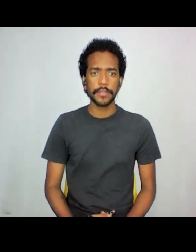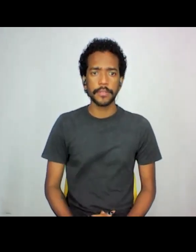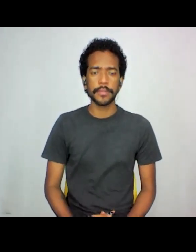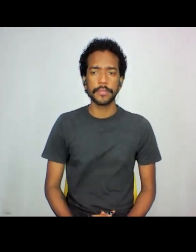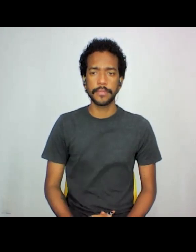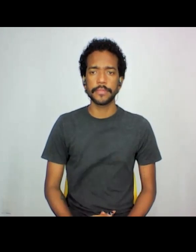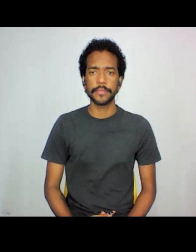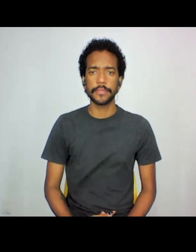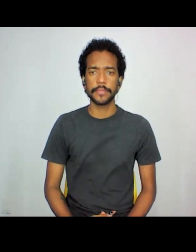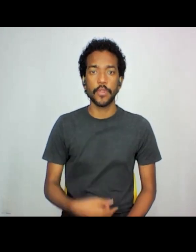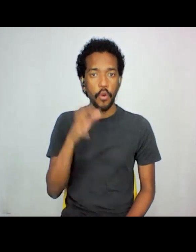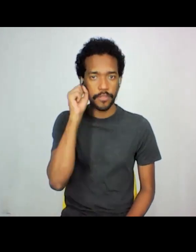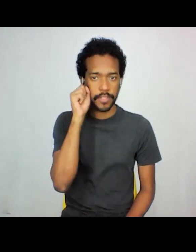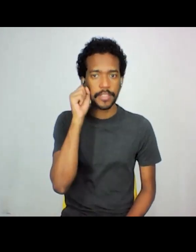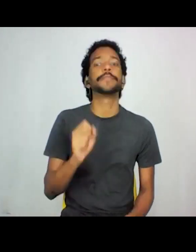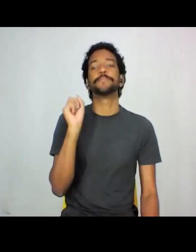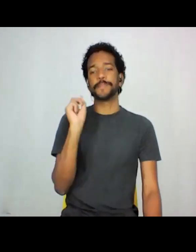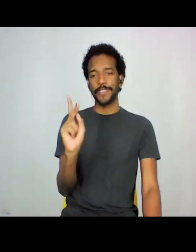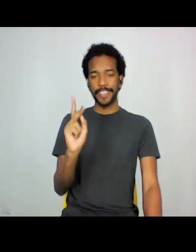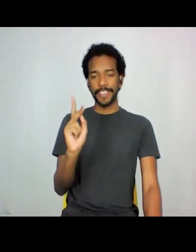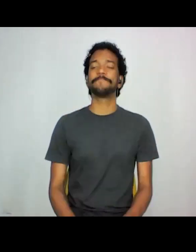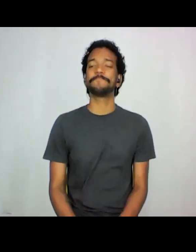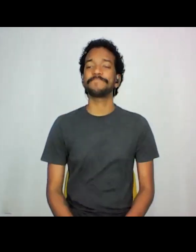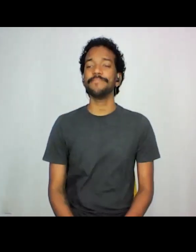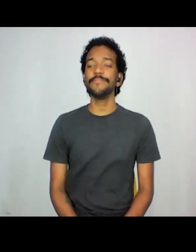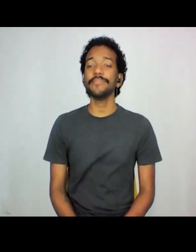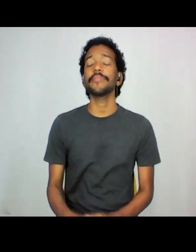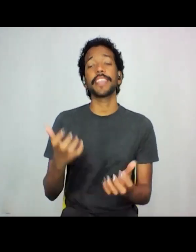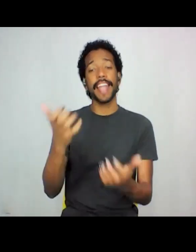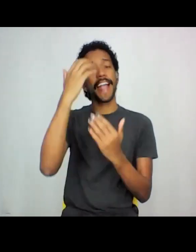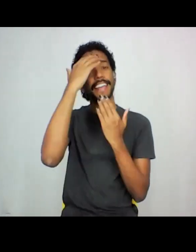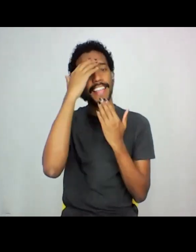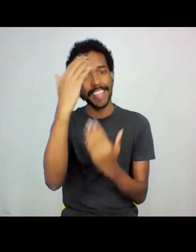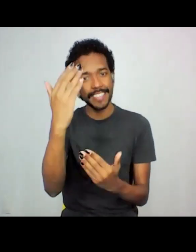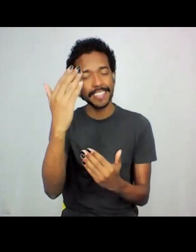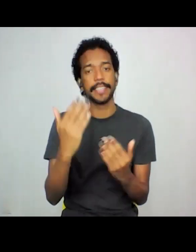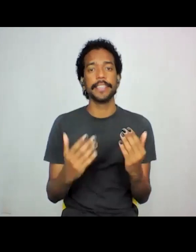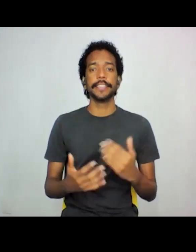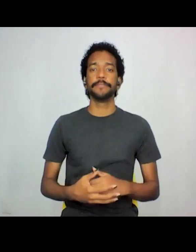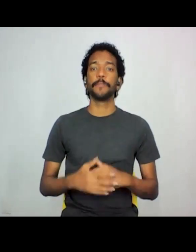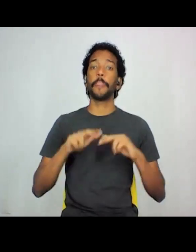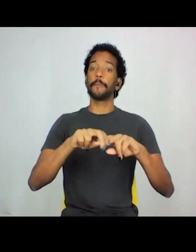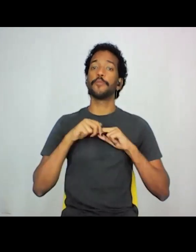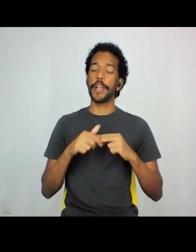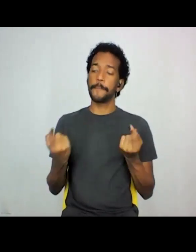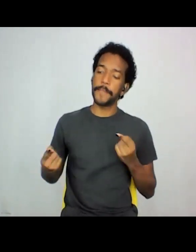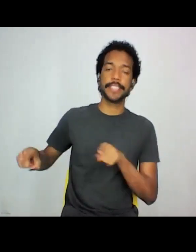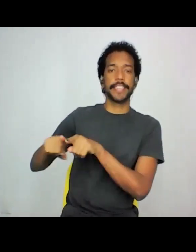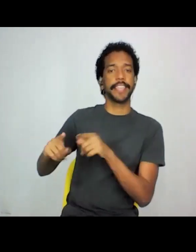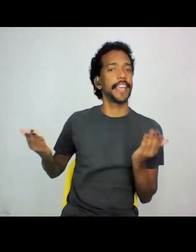Me ouvem? Ok. Bom, gente, agradeço imensamente por essa parceria.